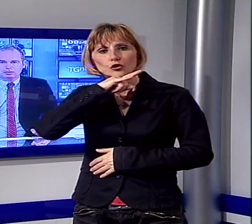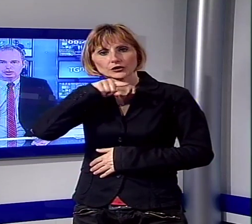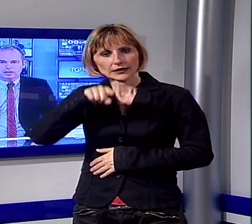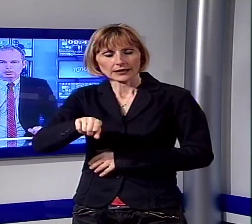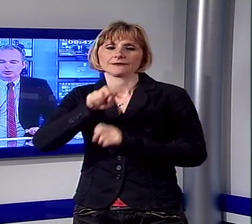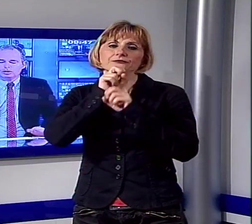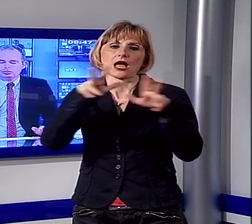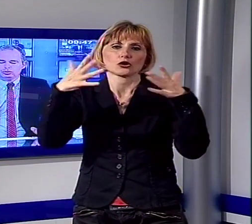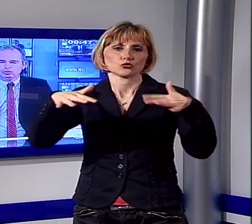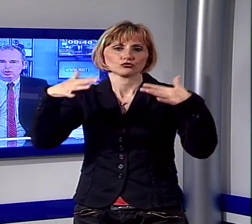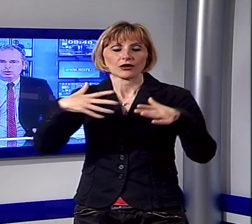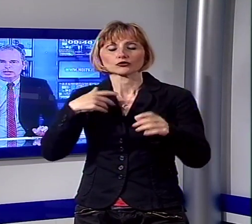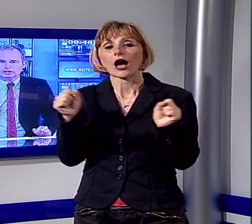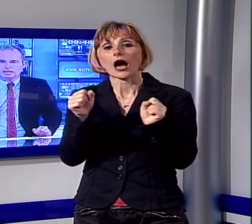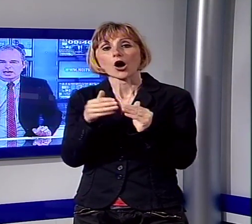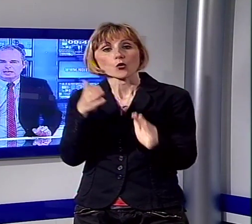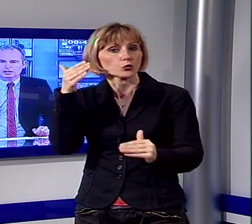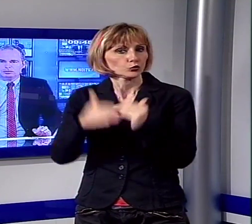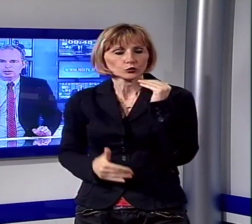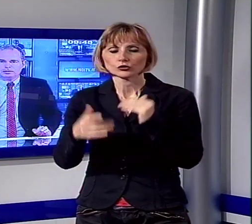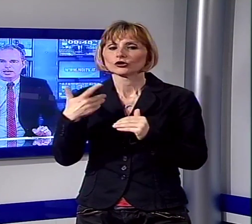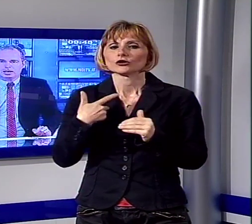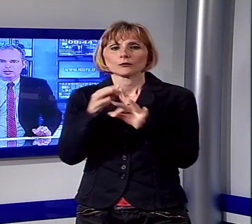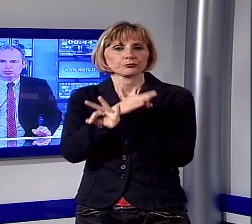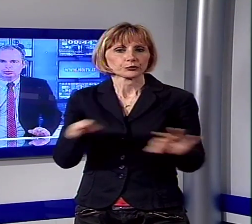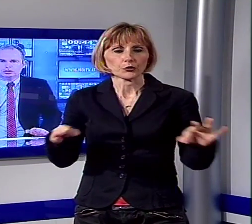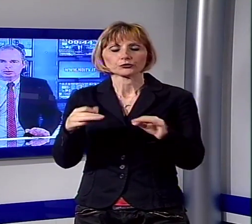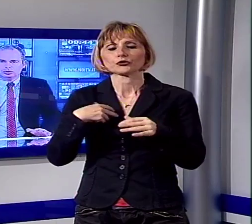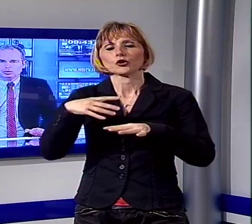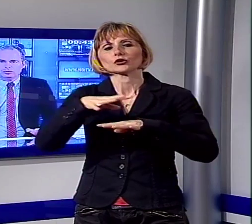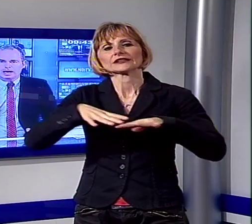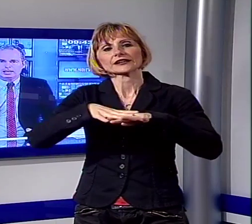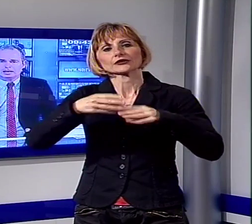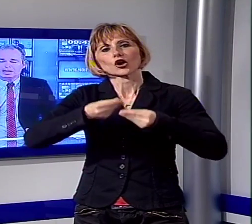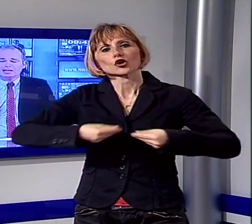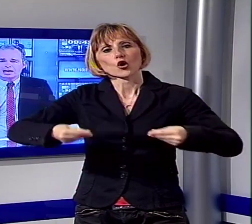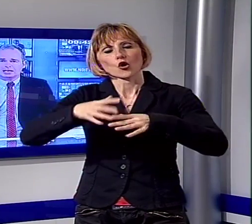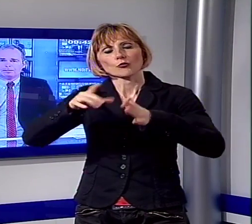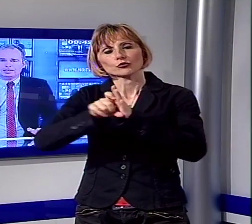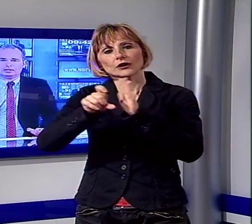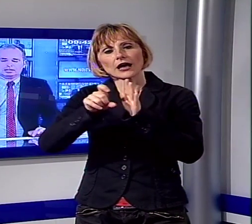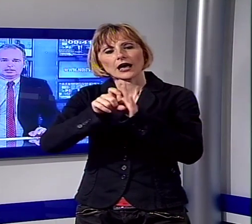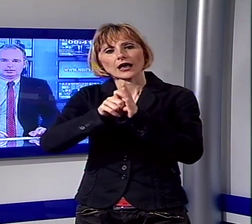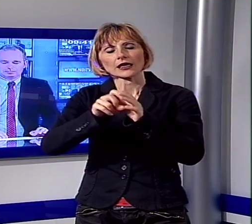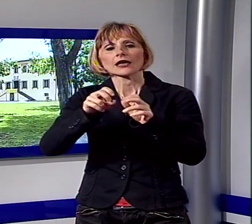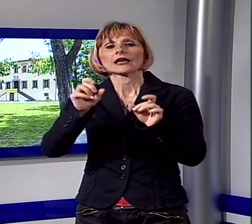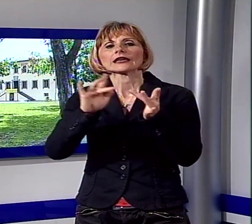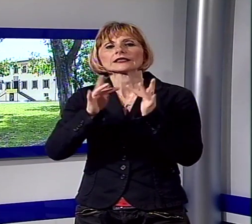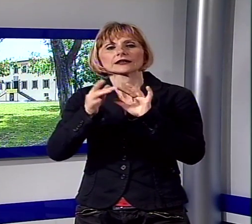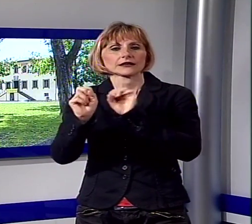annunciato che entro l'autunno sarà disponibile su tutto il territorio comunale la banda larga per internet.